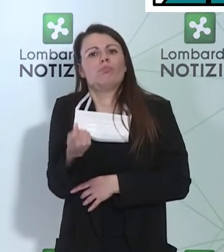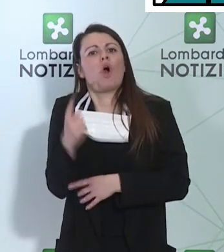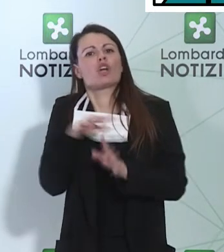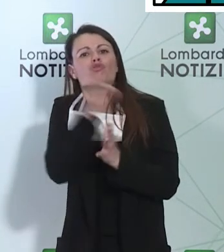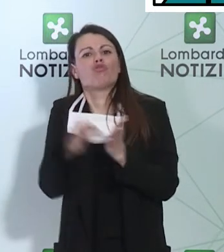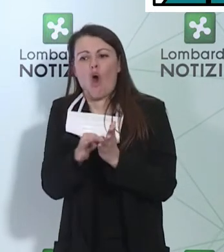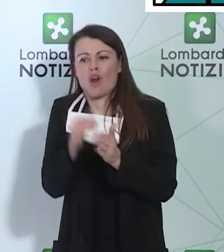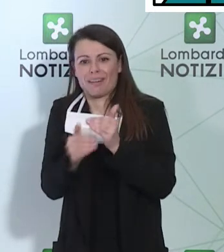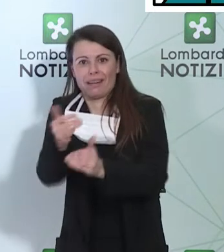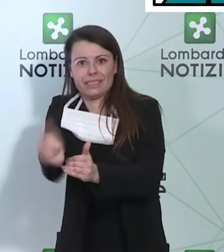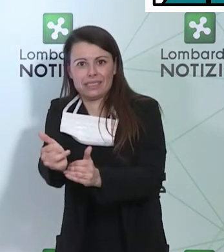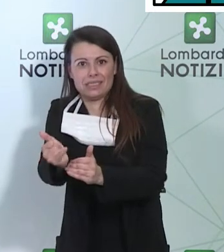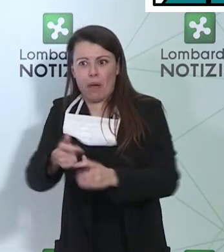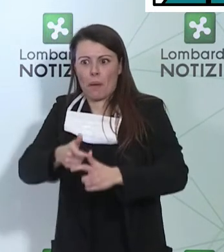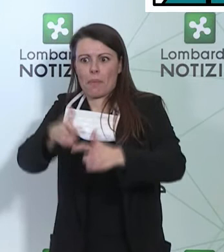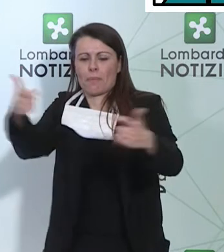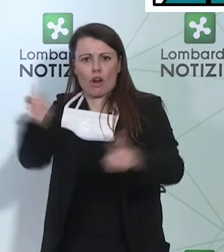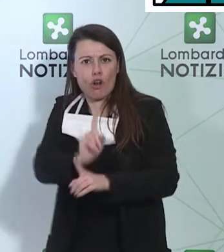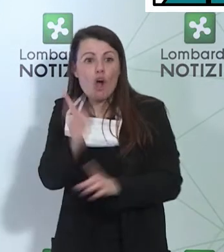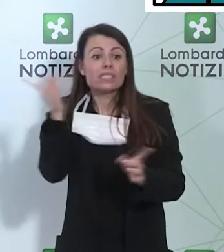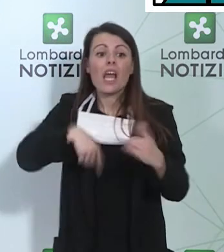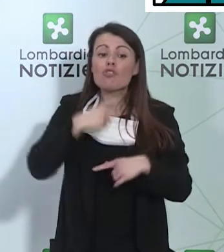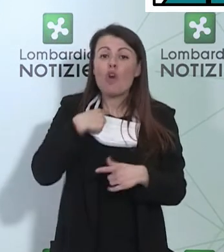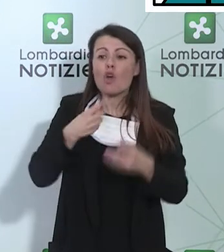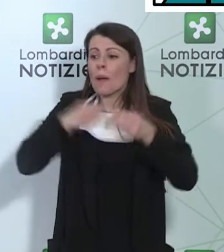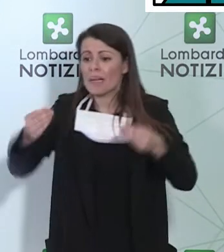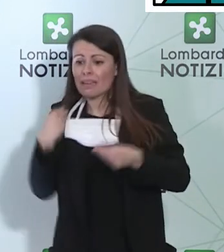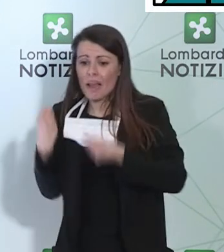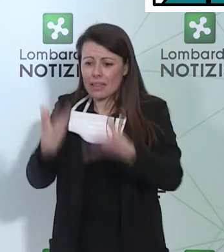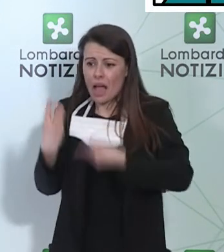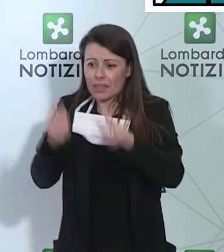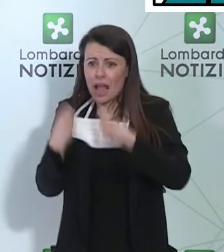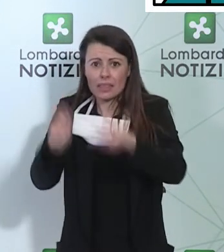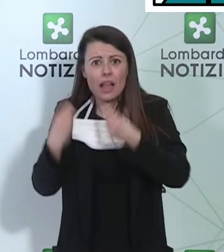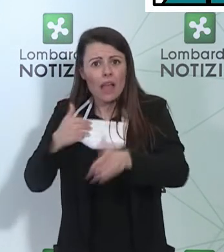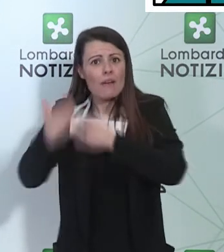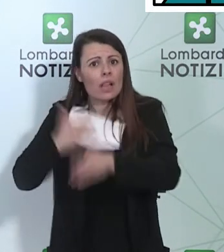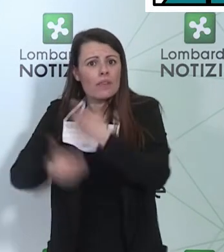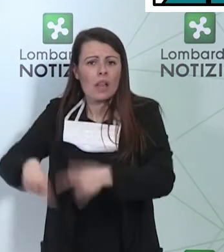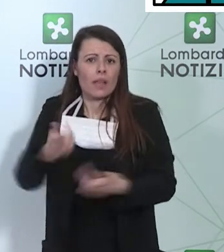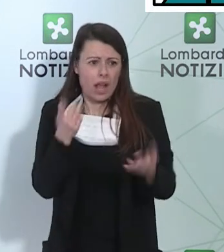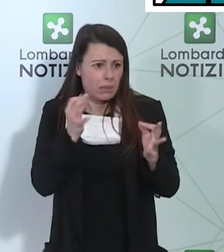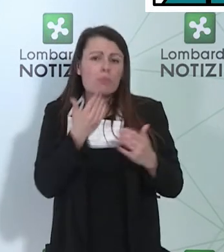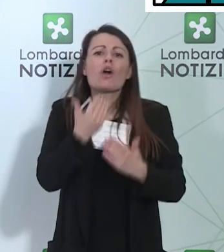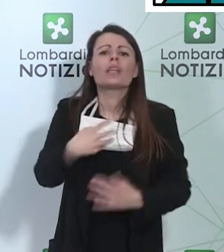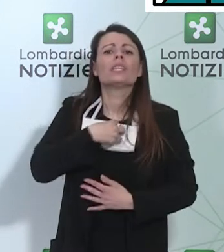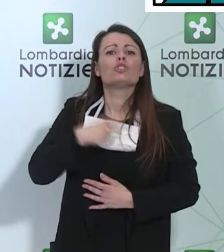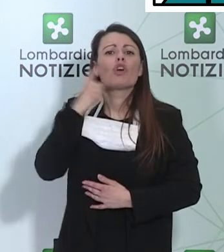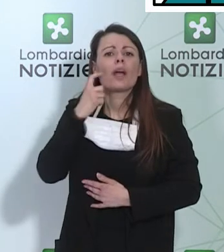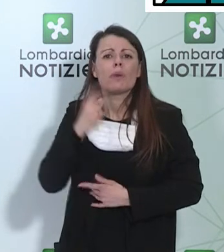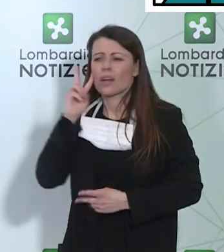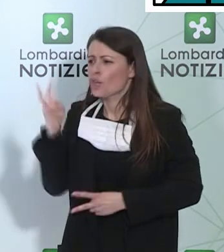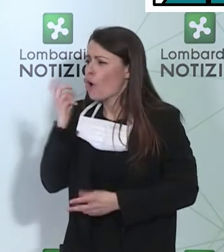Se non avessimo integrato con il materiale che l'assessore Caparini è riuscito a procurarsi, pochi giorni